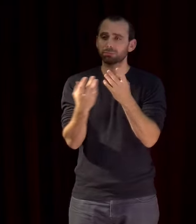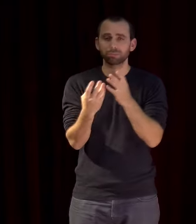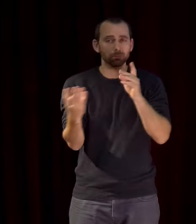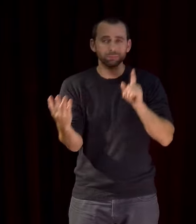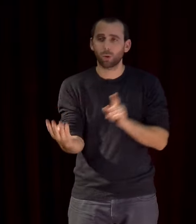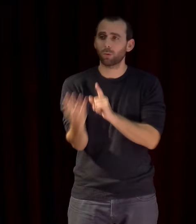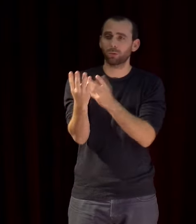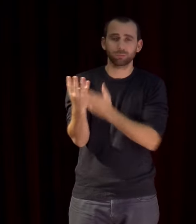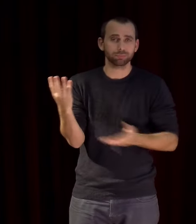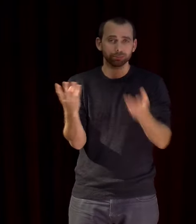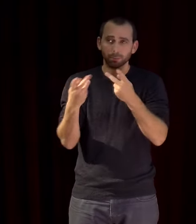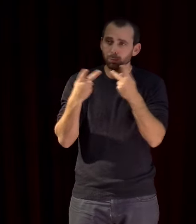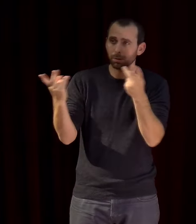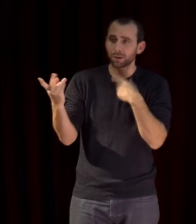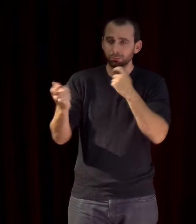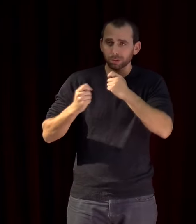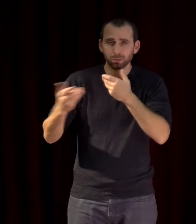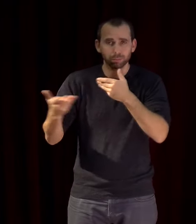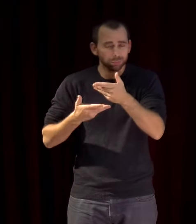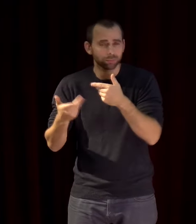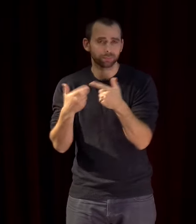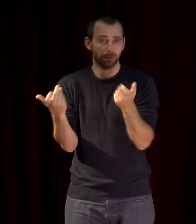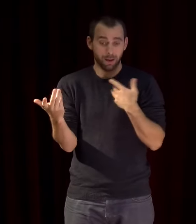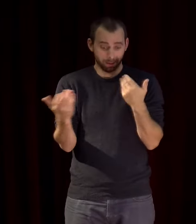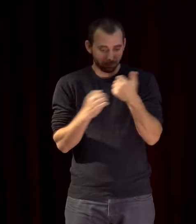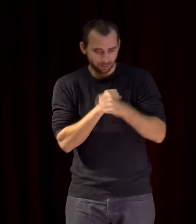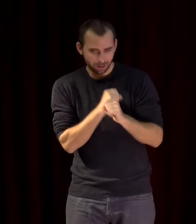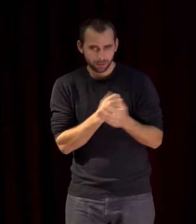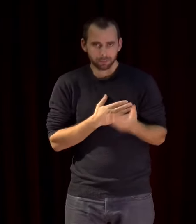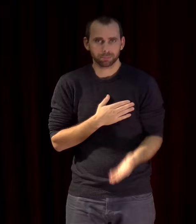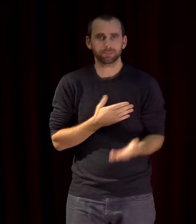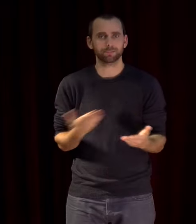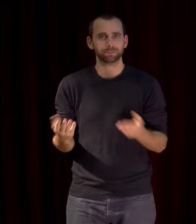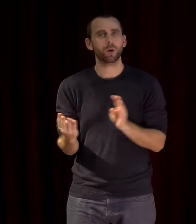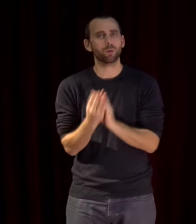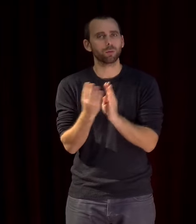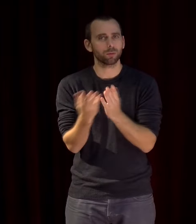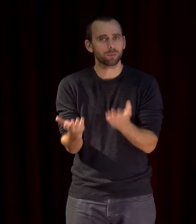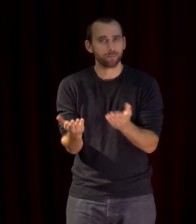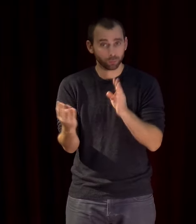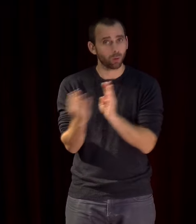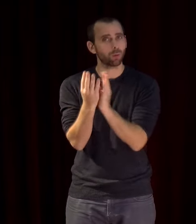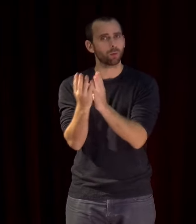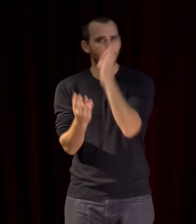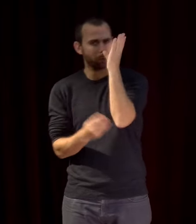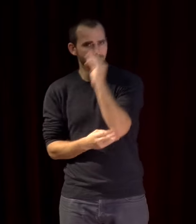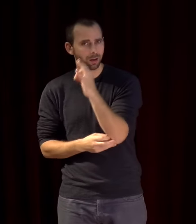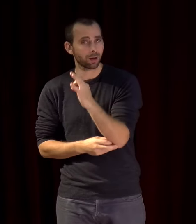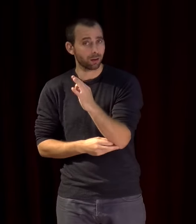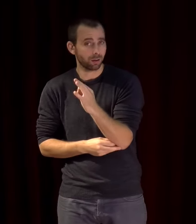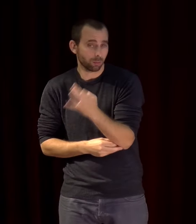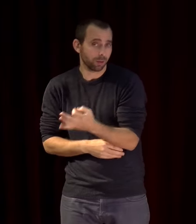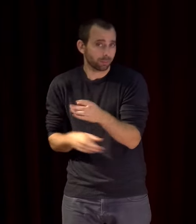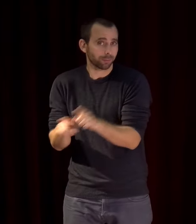rencontres avec le public et donc on est au cœur de cette semaine de rencontres qui sont aussi des rencontres professionnelles et qu'il est très